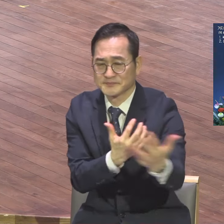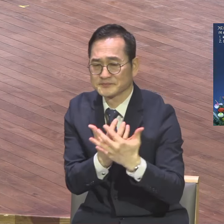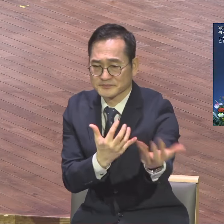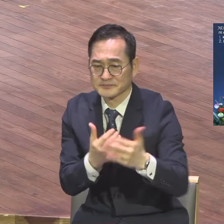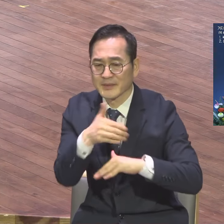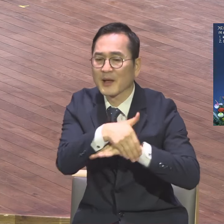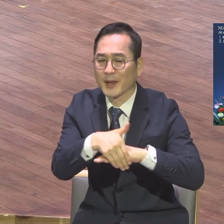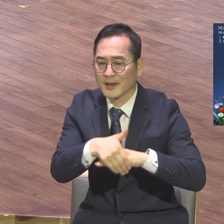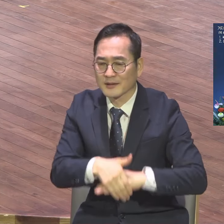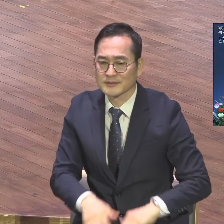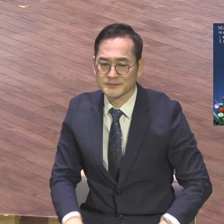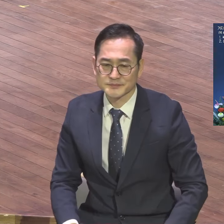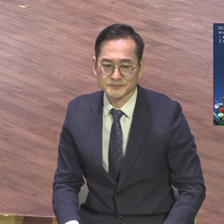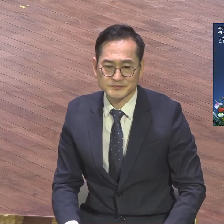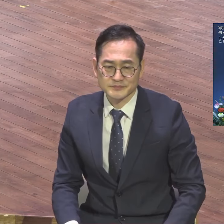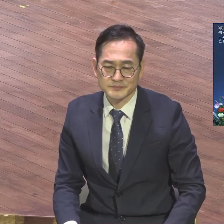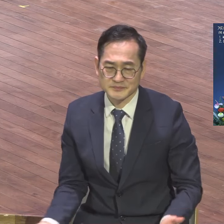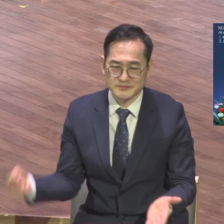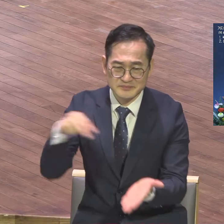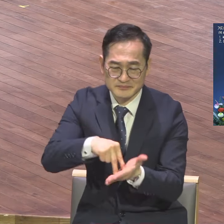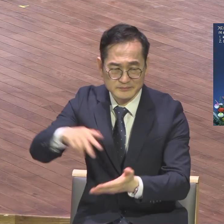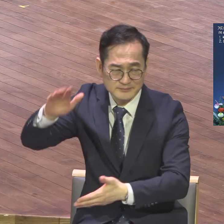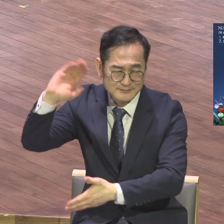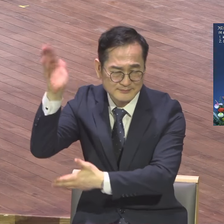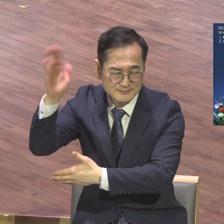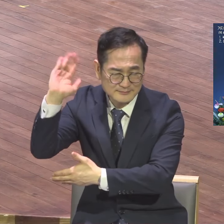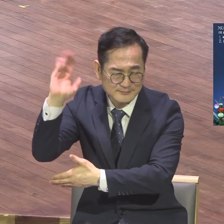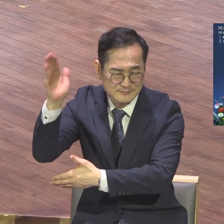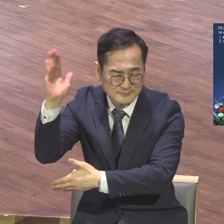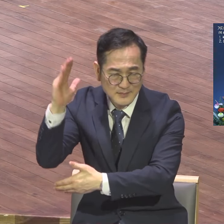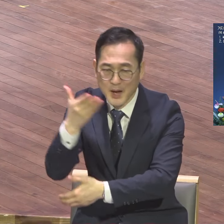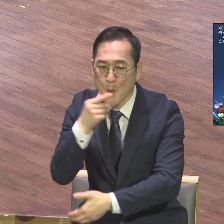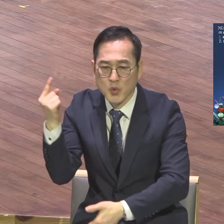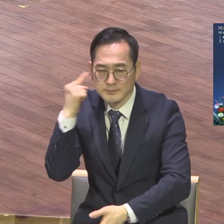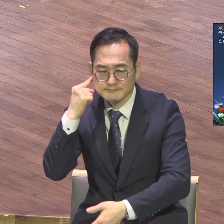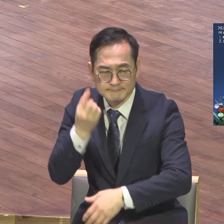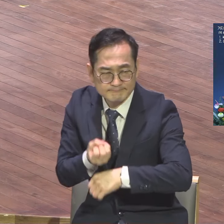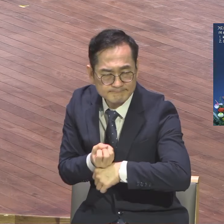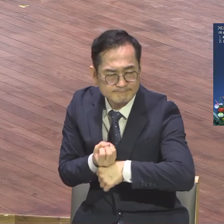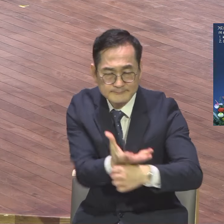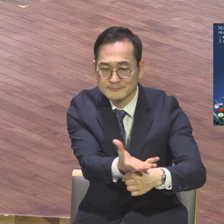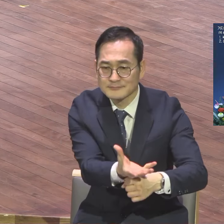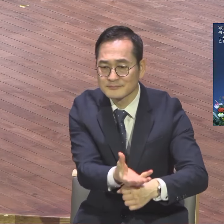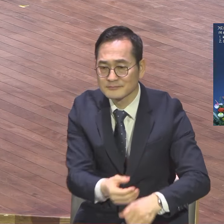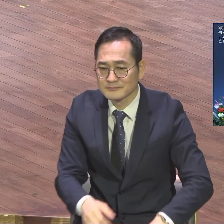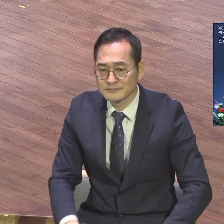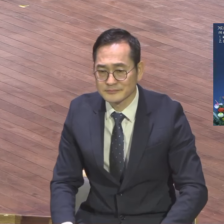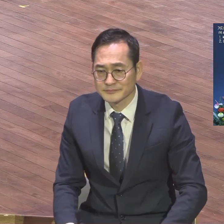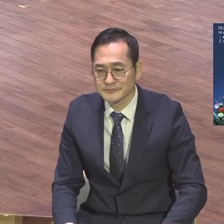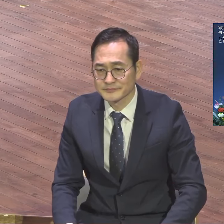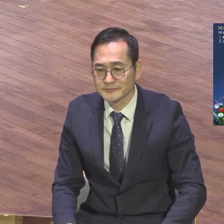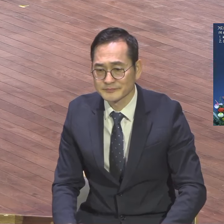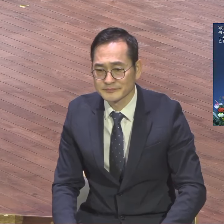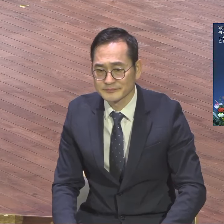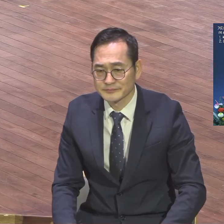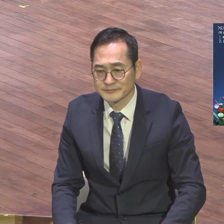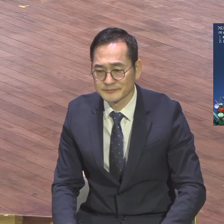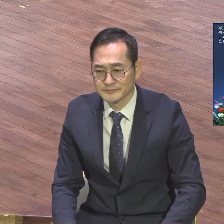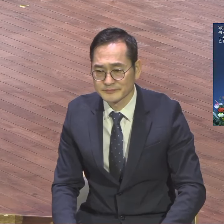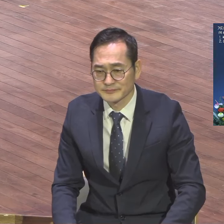한방에 그냥 원색적 보금을 한 번이라도 듣게 만들자는 취지로 한 번이라도